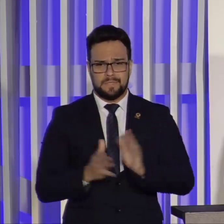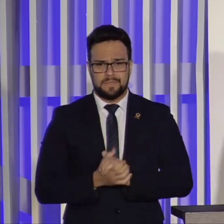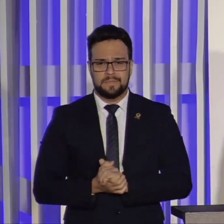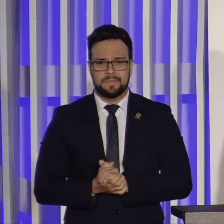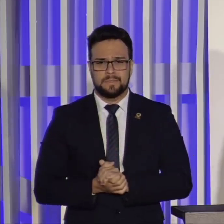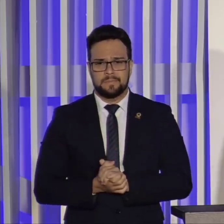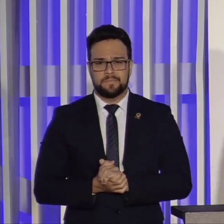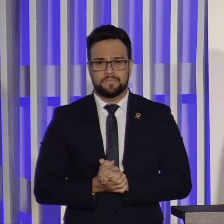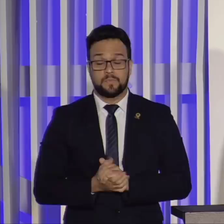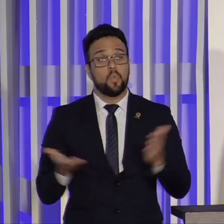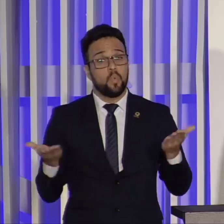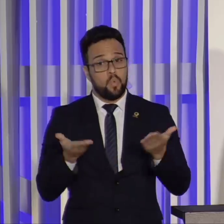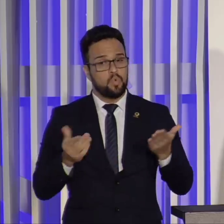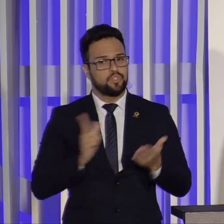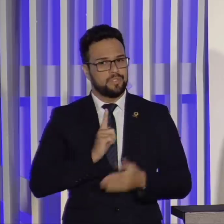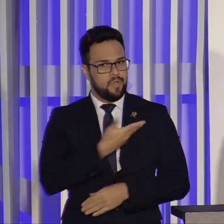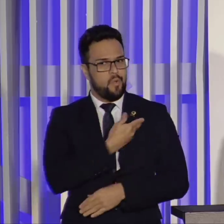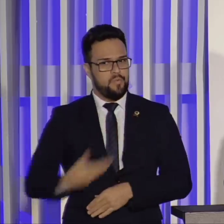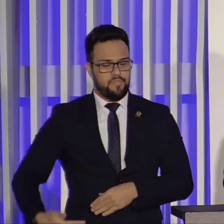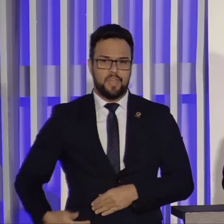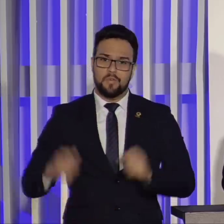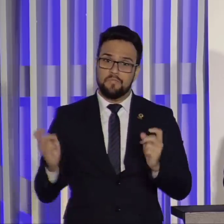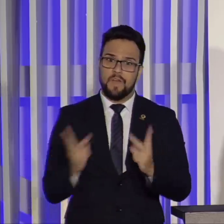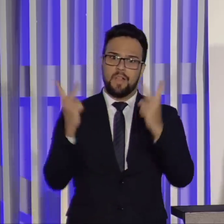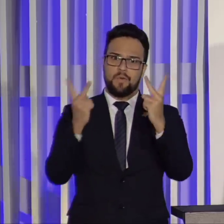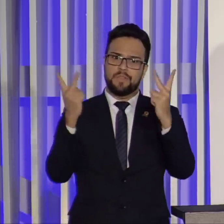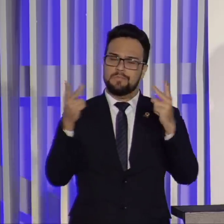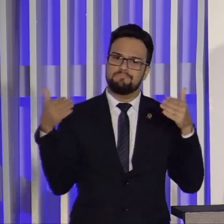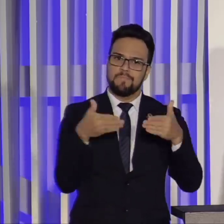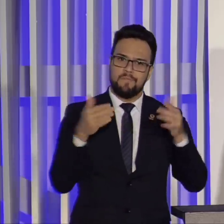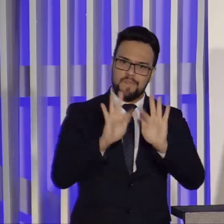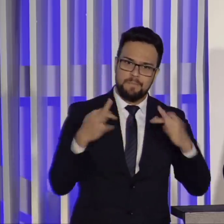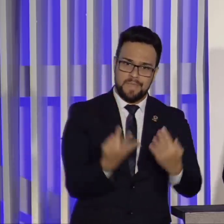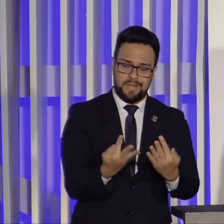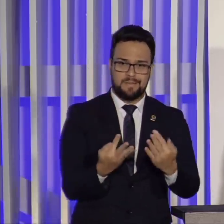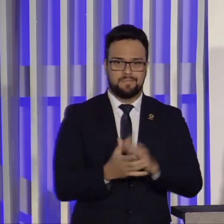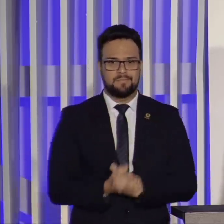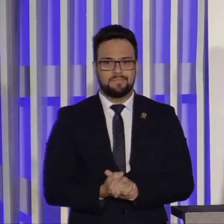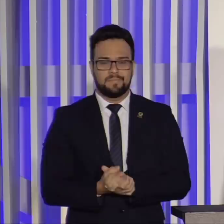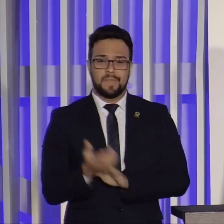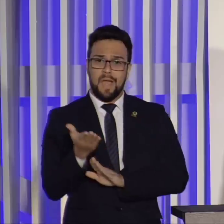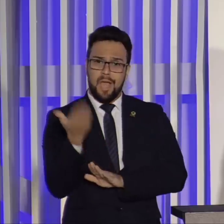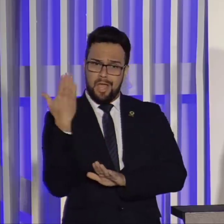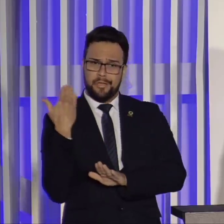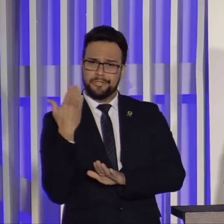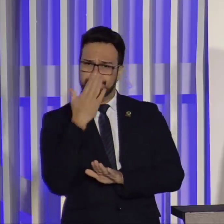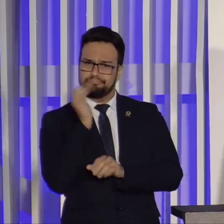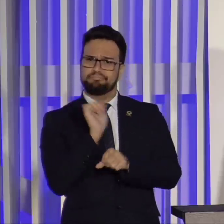Nós temos hoje um governo que valoriza a família, coisa que era desprezada há pouco tempo.